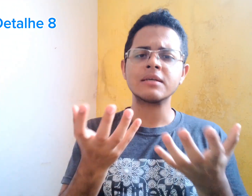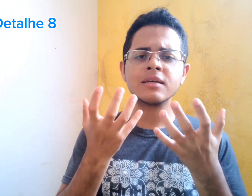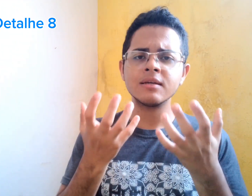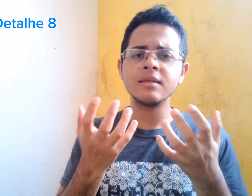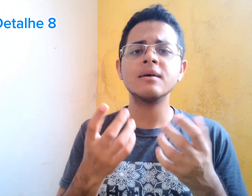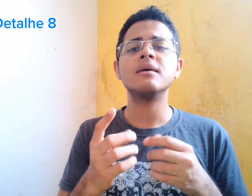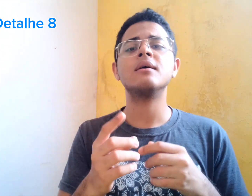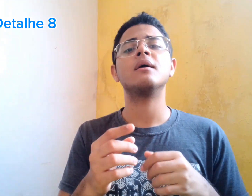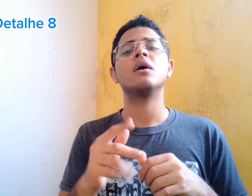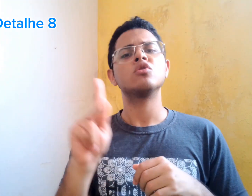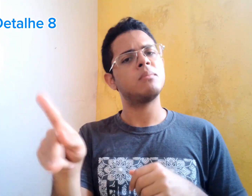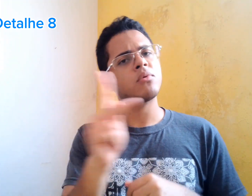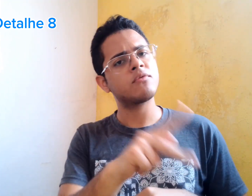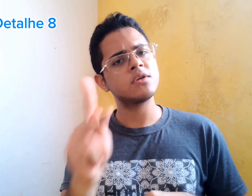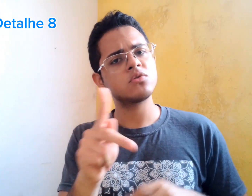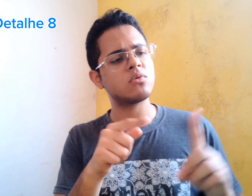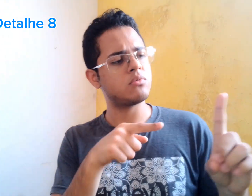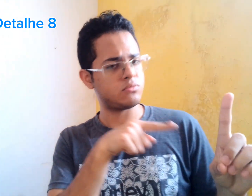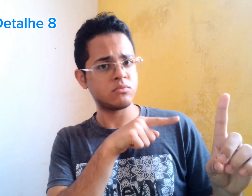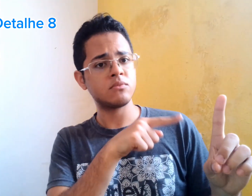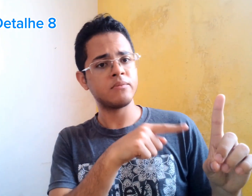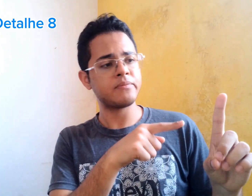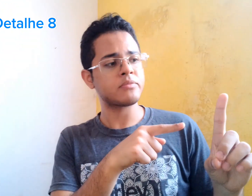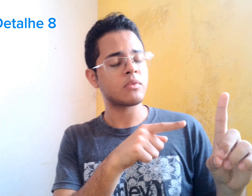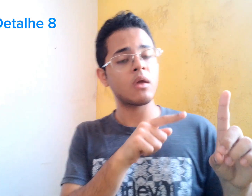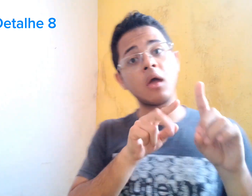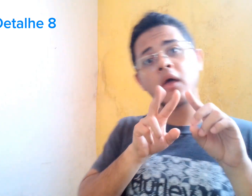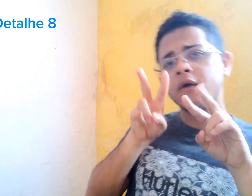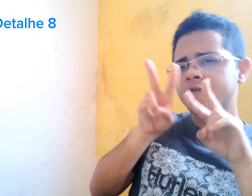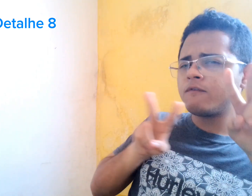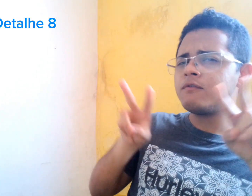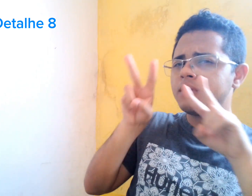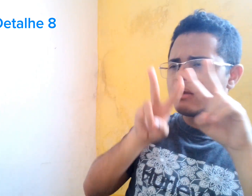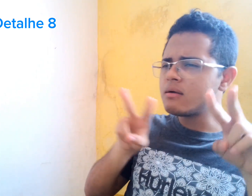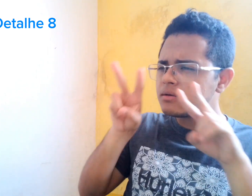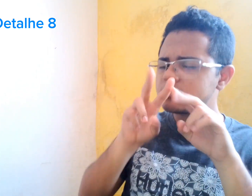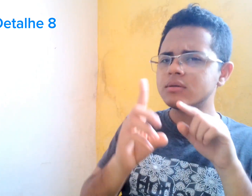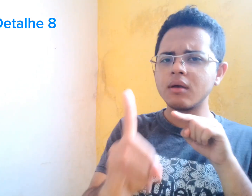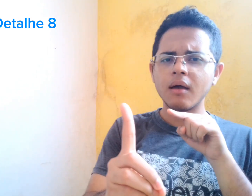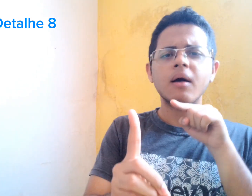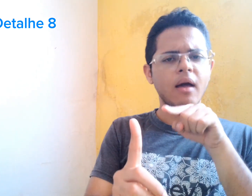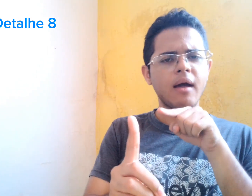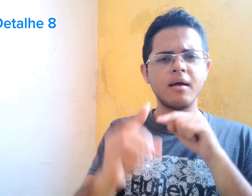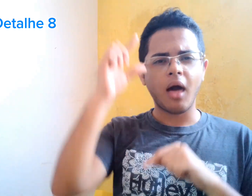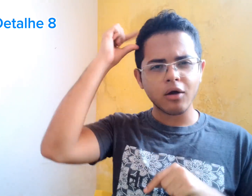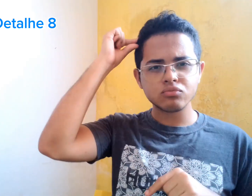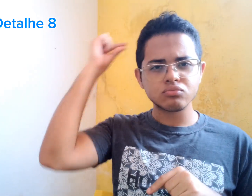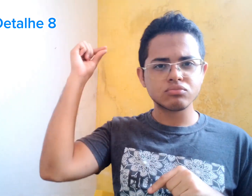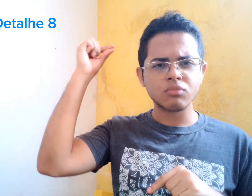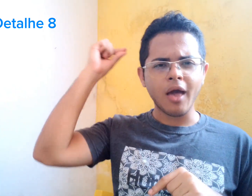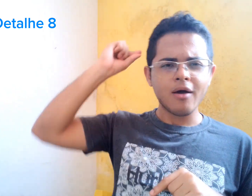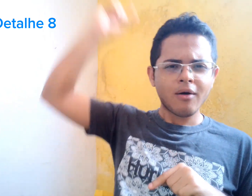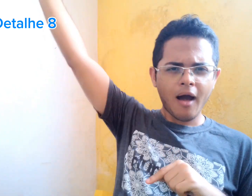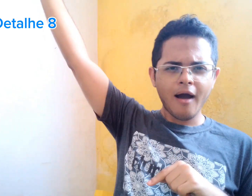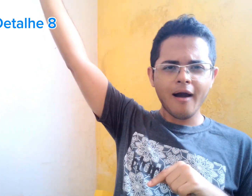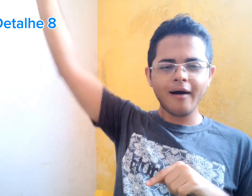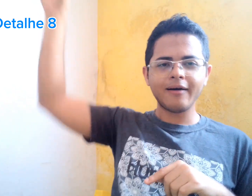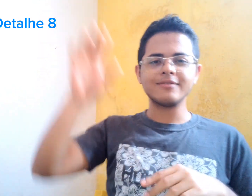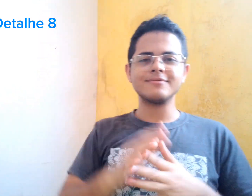professor... professor... Estivesse vendo ela... Se formando... Jogar o chapéu... Ao se formar.